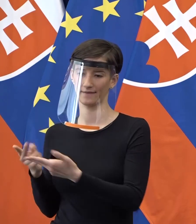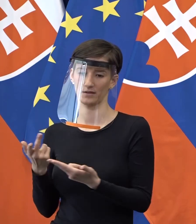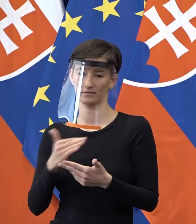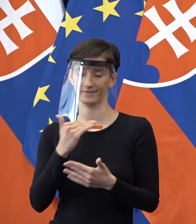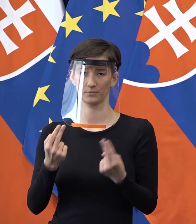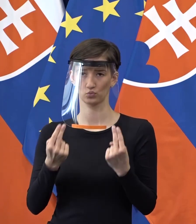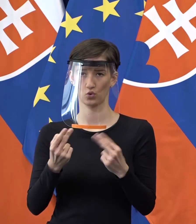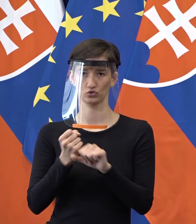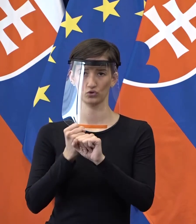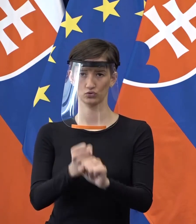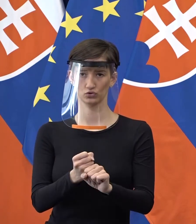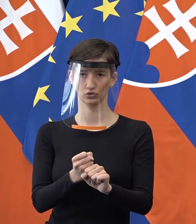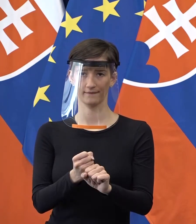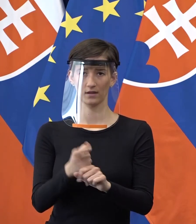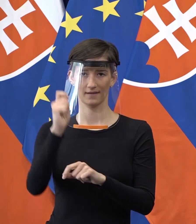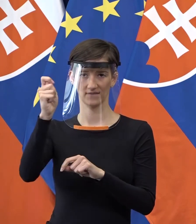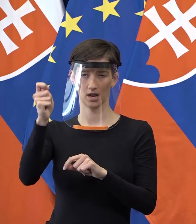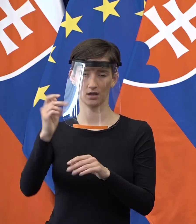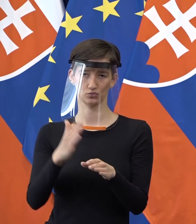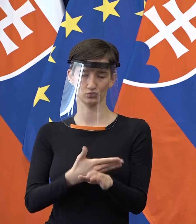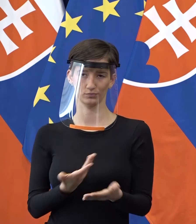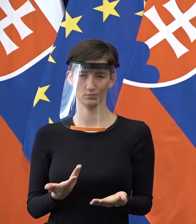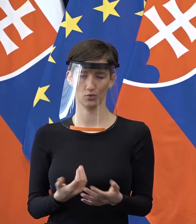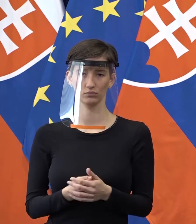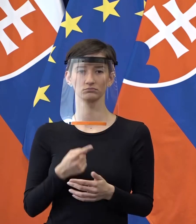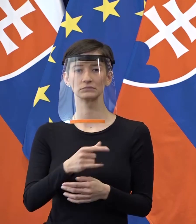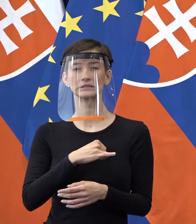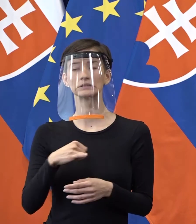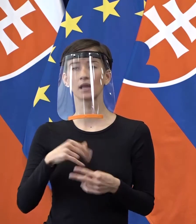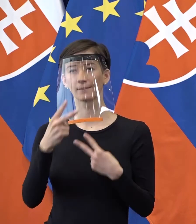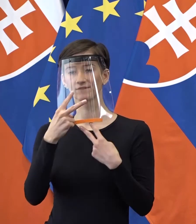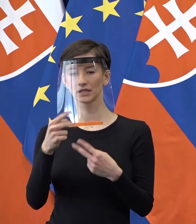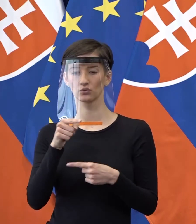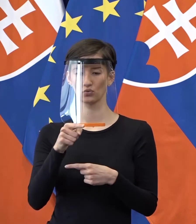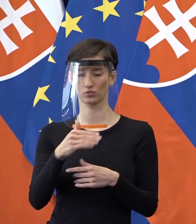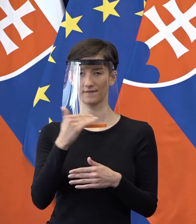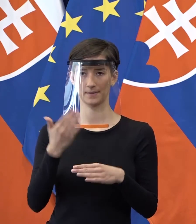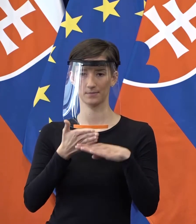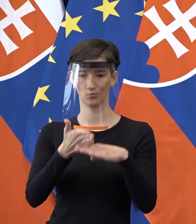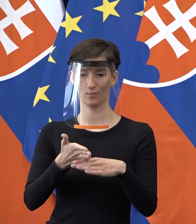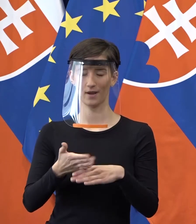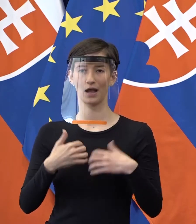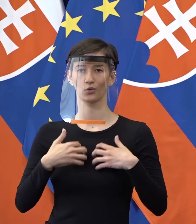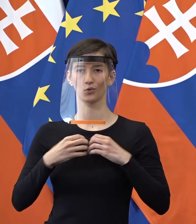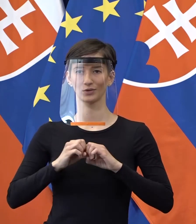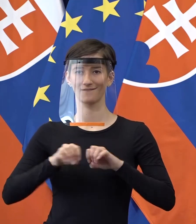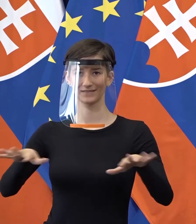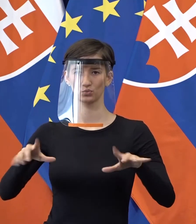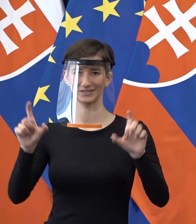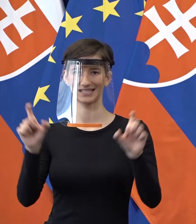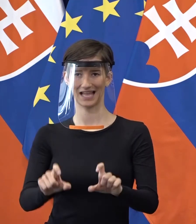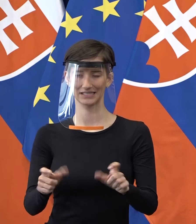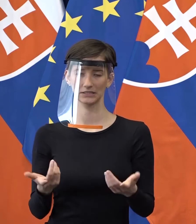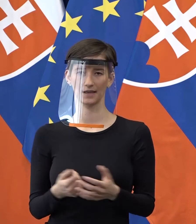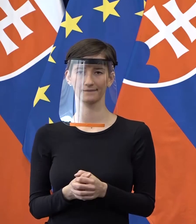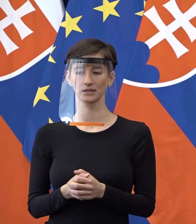časovo obmedzené, lebo jednoducho na prospech veci. Vidíte to sami, vidíte to na rôznych portáloch, tie fotografie, že jednoducho ľudia si